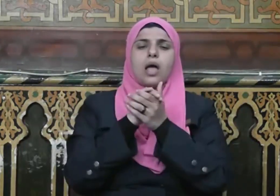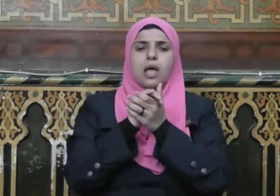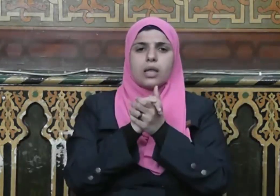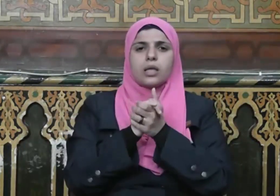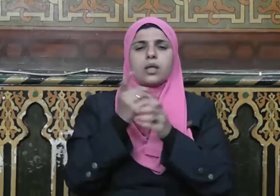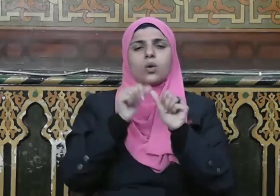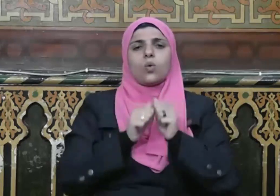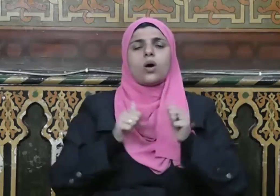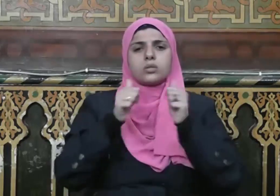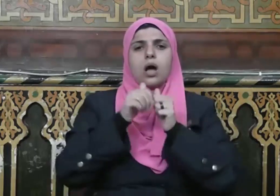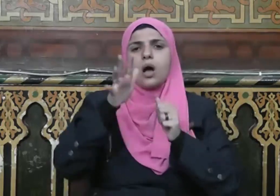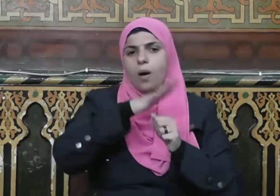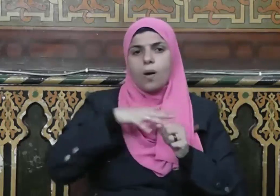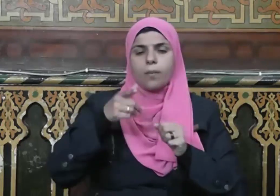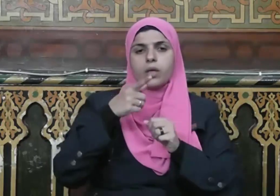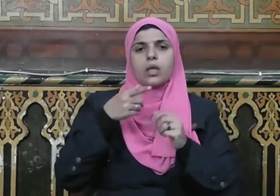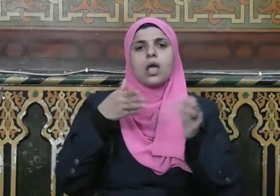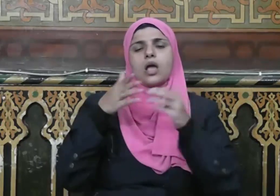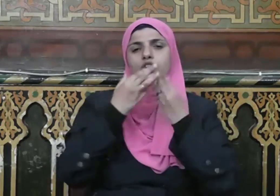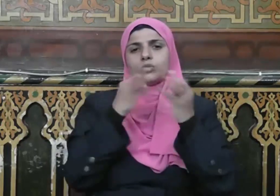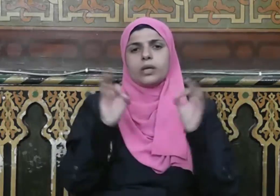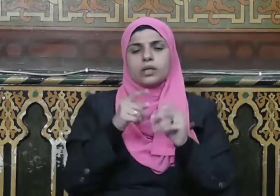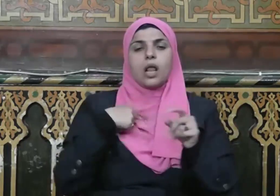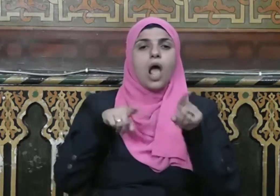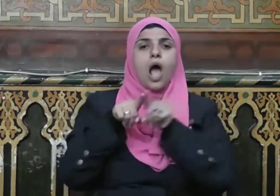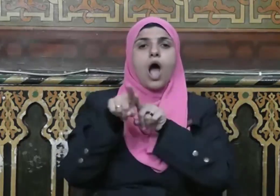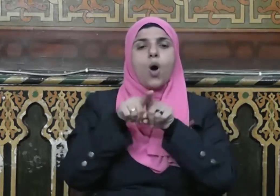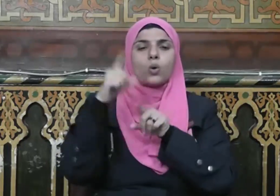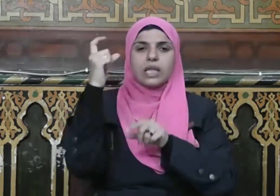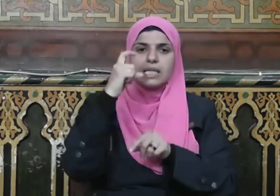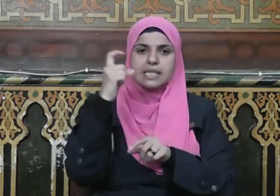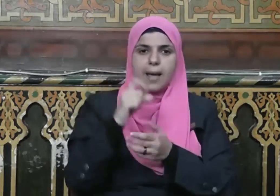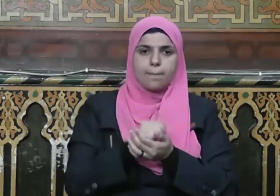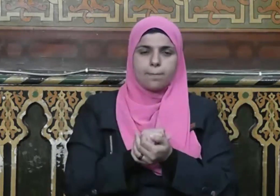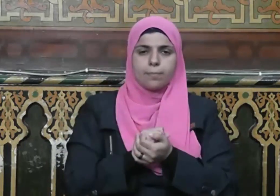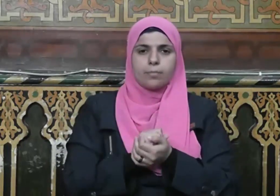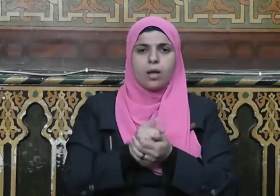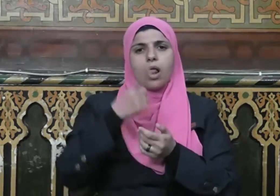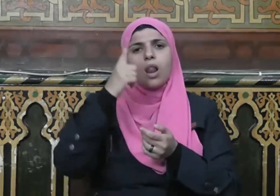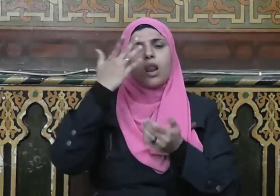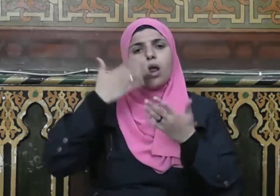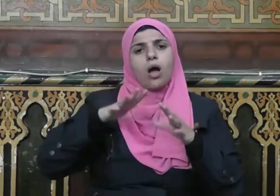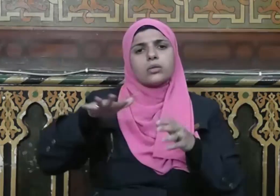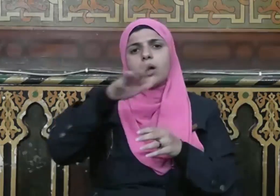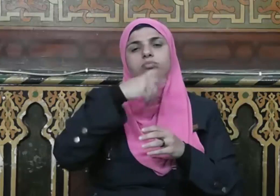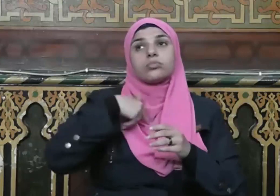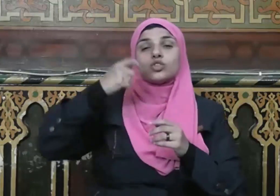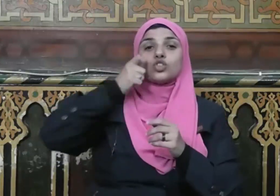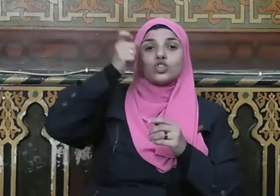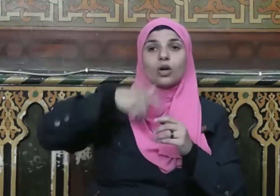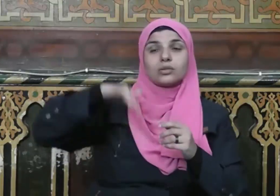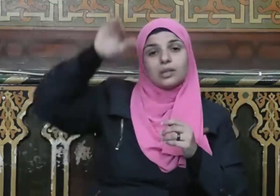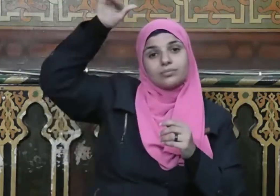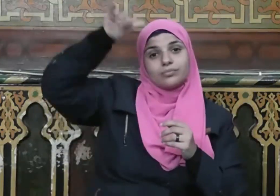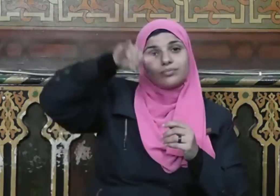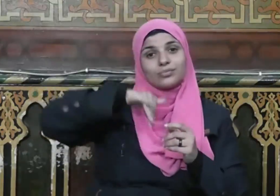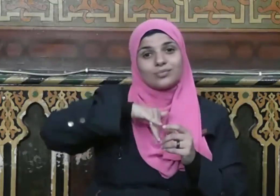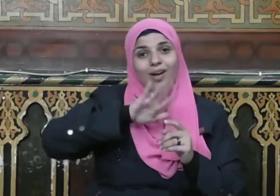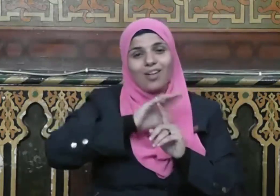وصحبه أجمعين إخوة الإسلام لقد عاد الحاج من حجه بإبن